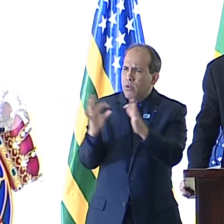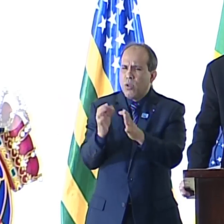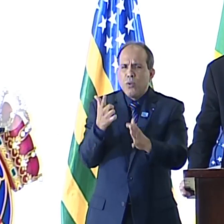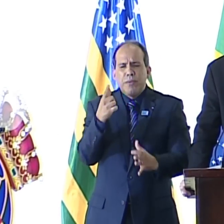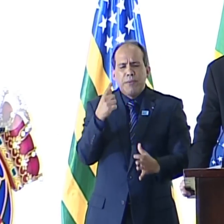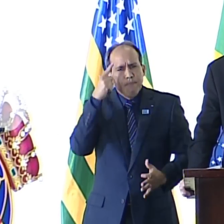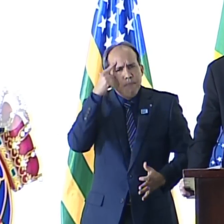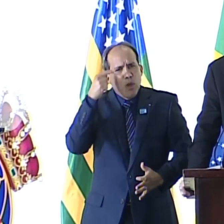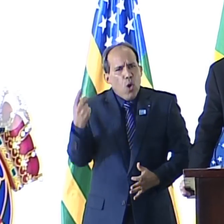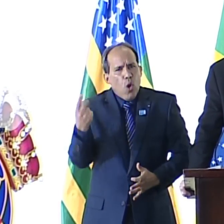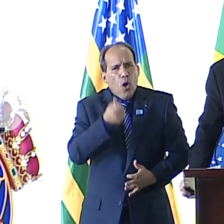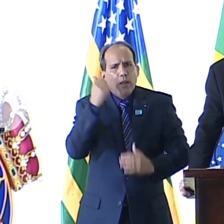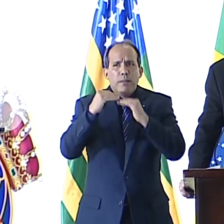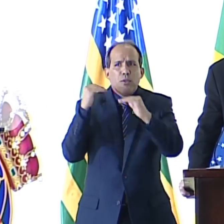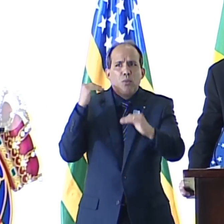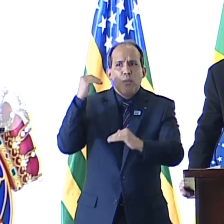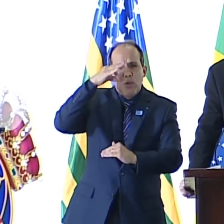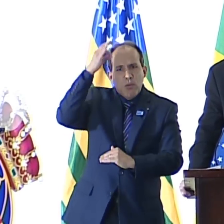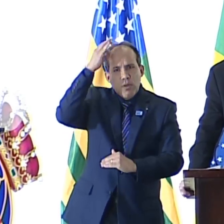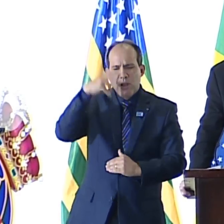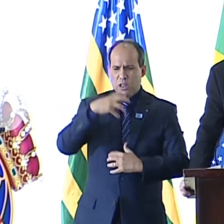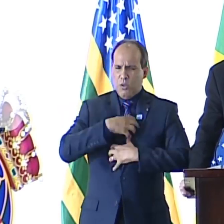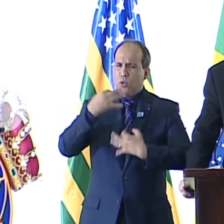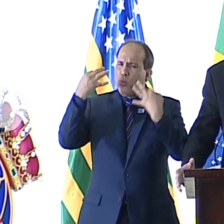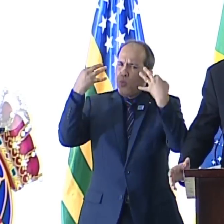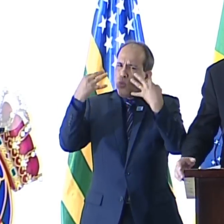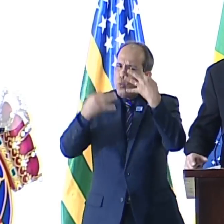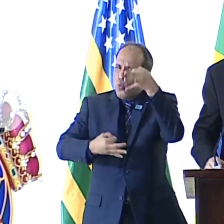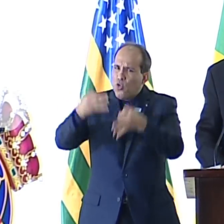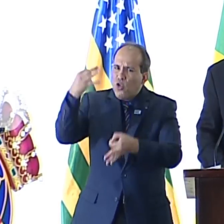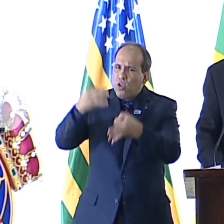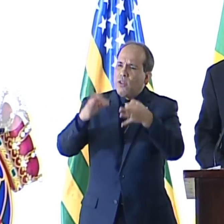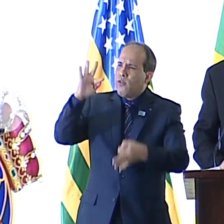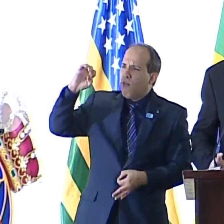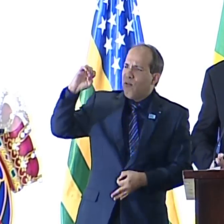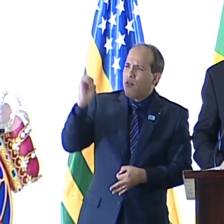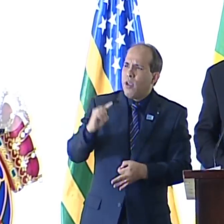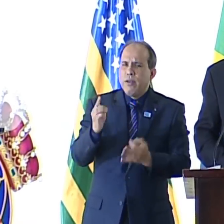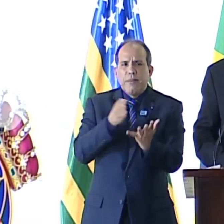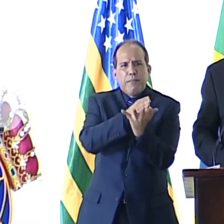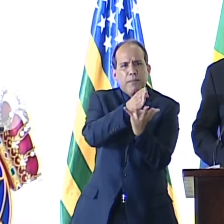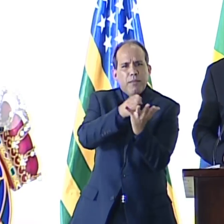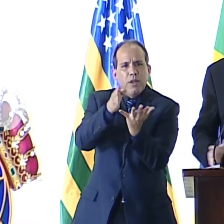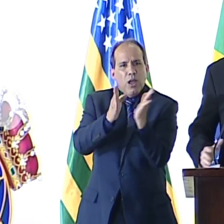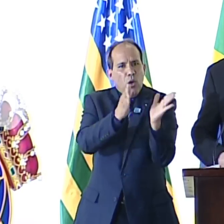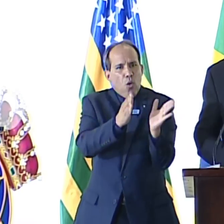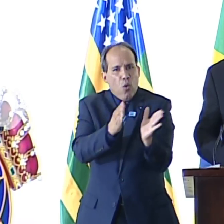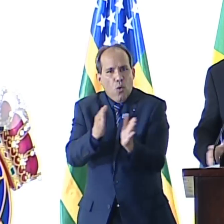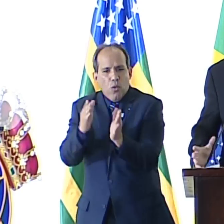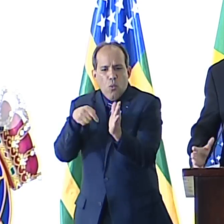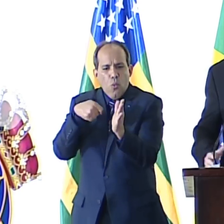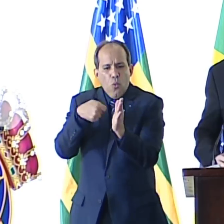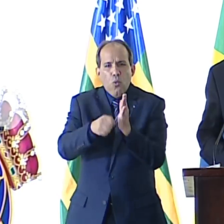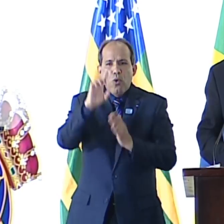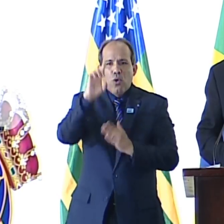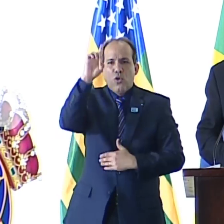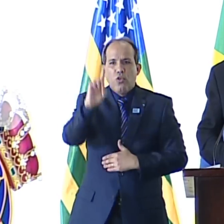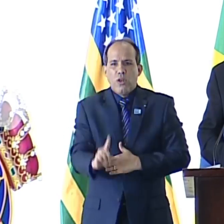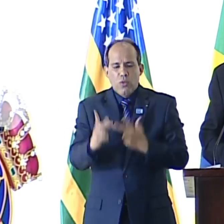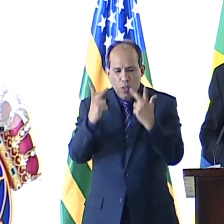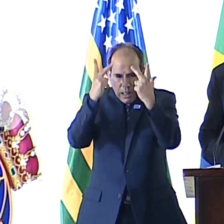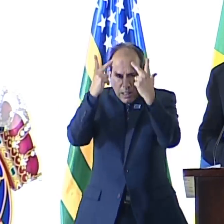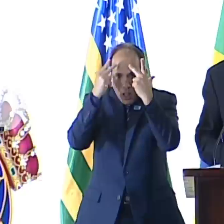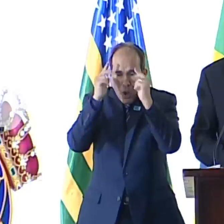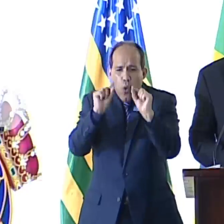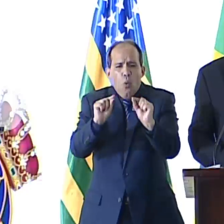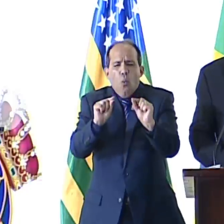que as transcenda, a um sentimento inato de justiça, a fé em alguma ordem das coisas, chamemos isso de direito natural ou